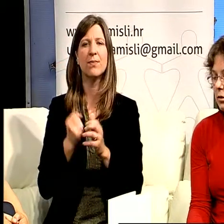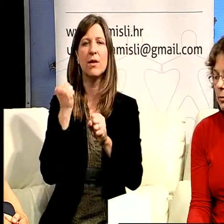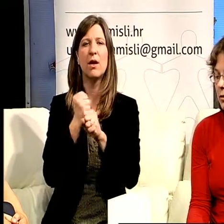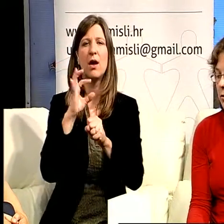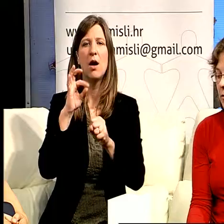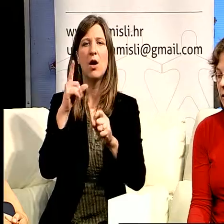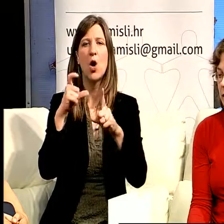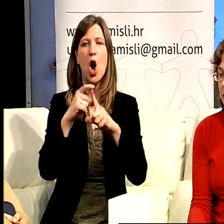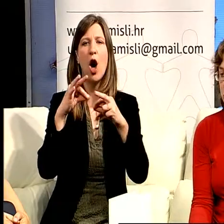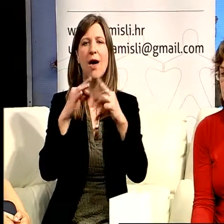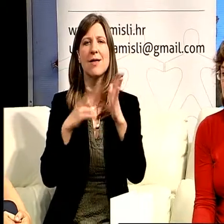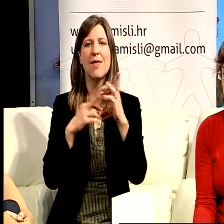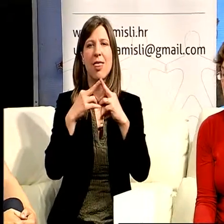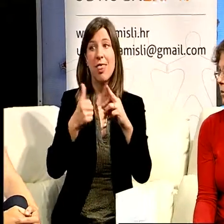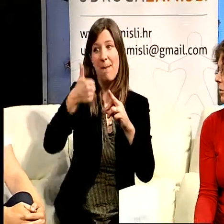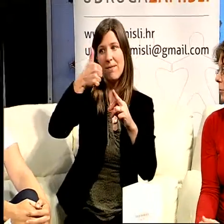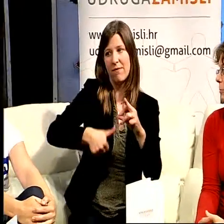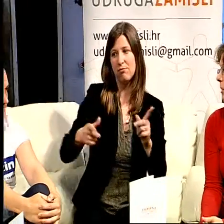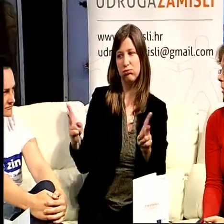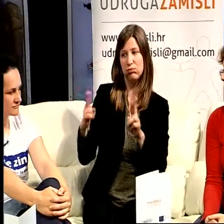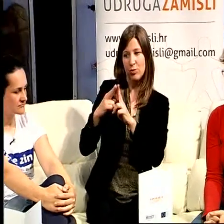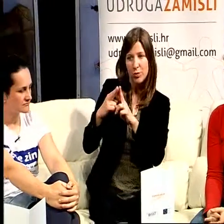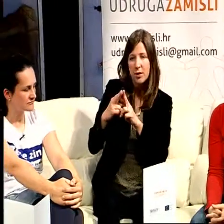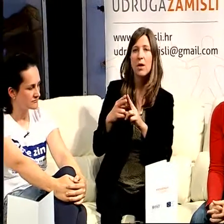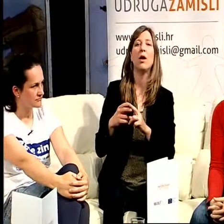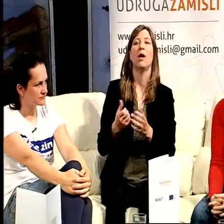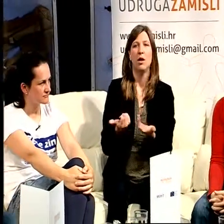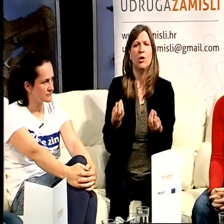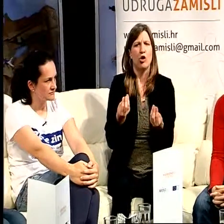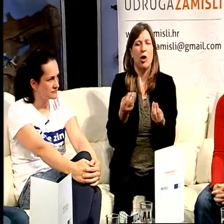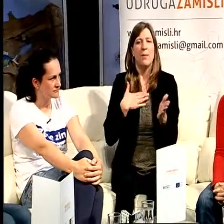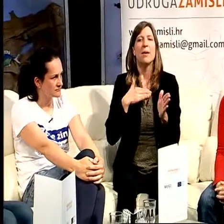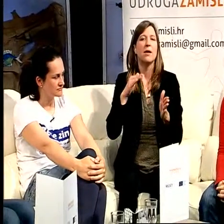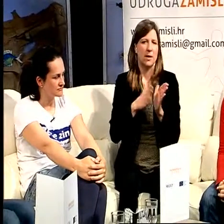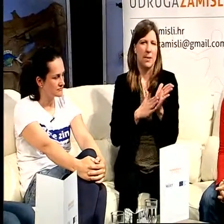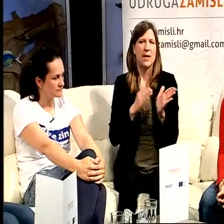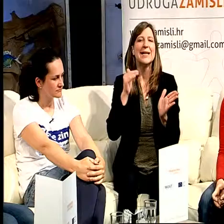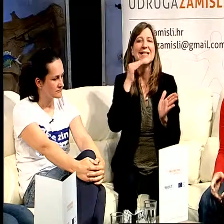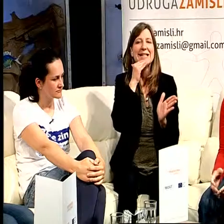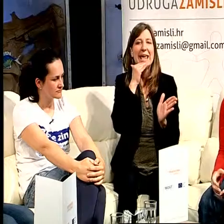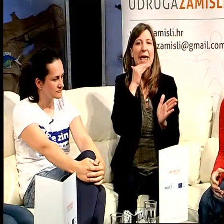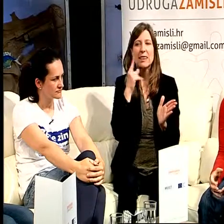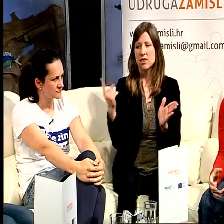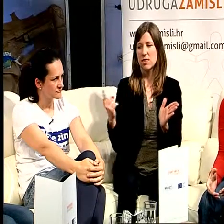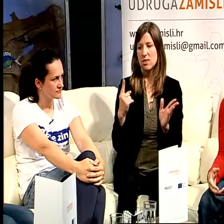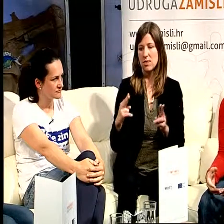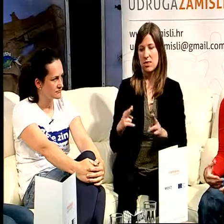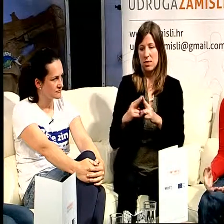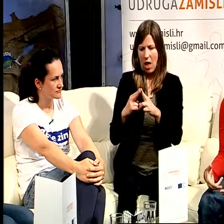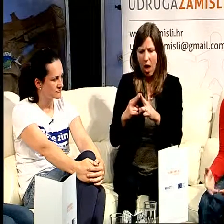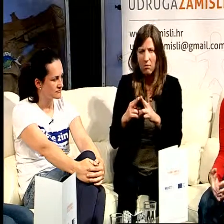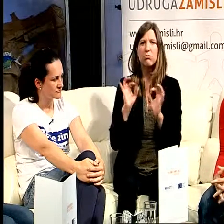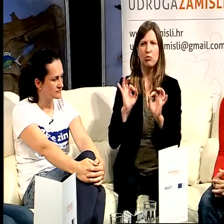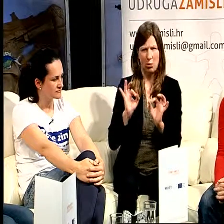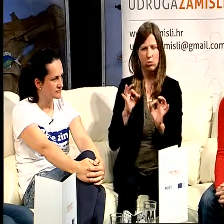odmah odgovorila na tu potrebu u smislu da smo mi u sredu bili na sastanku i ja sam računala da će prijevoz,